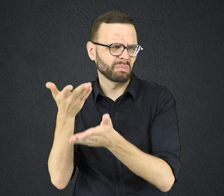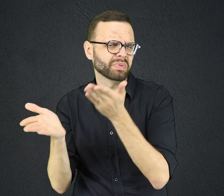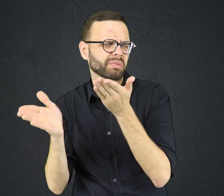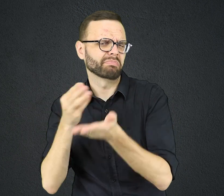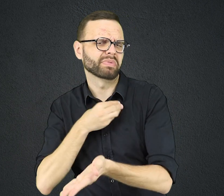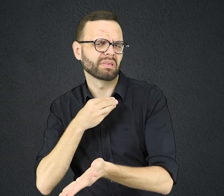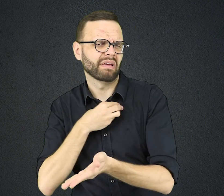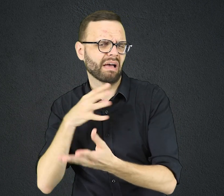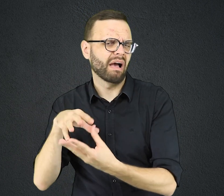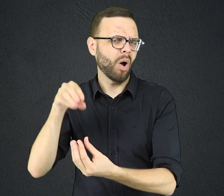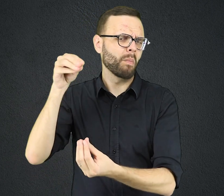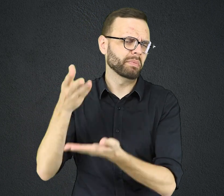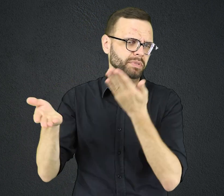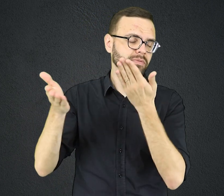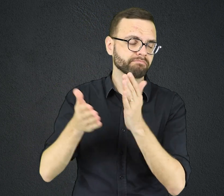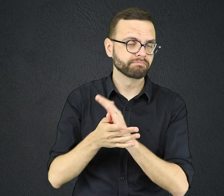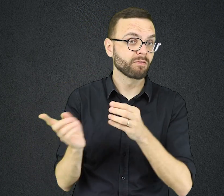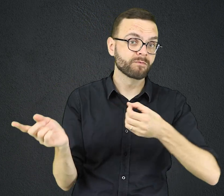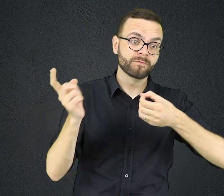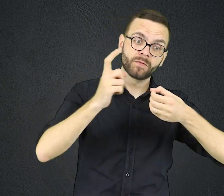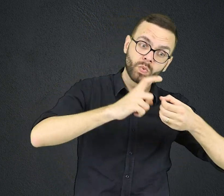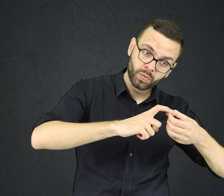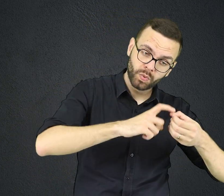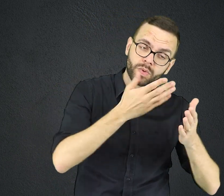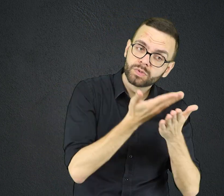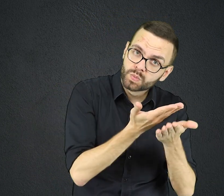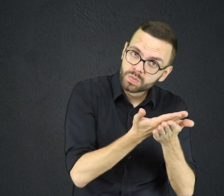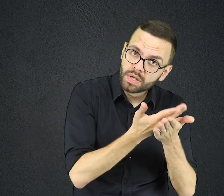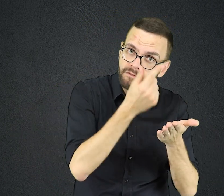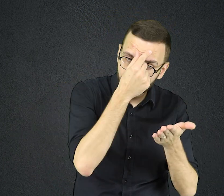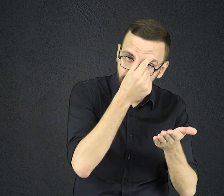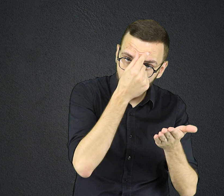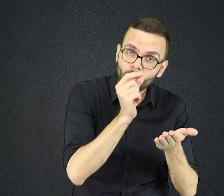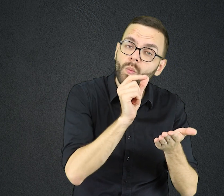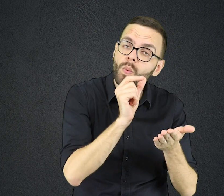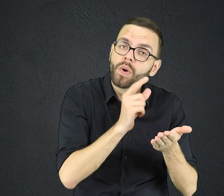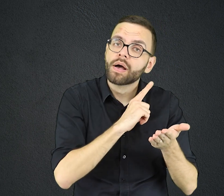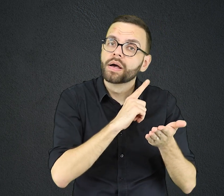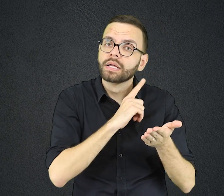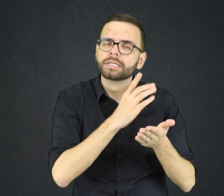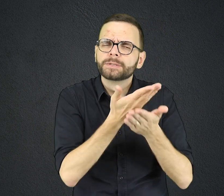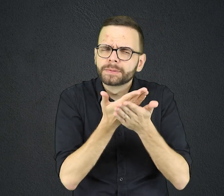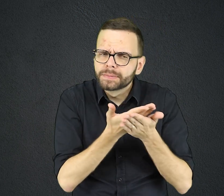anos na universidade, os quatro primeiros como aluno de graduação e os três últimos no seminário.